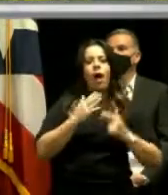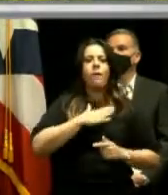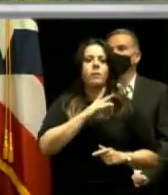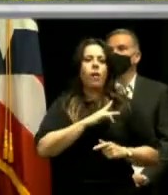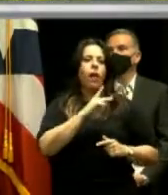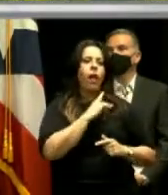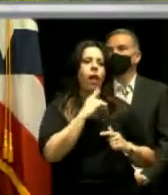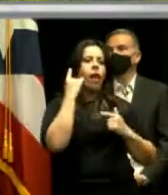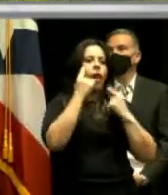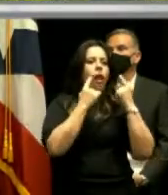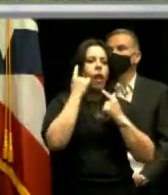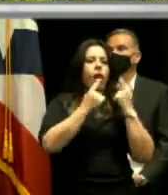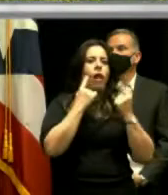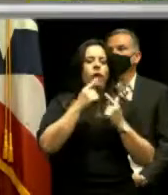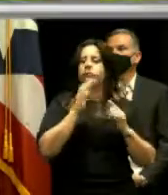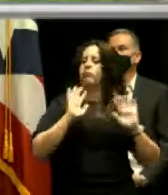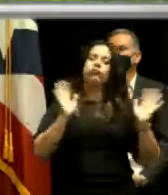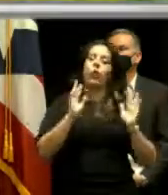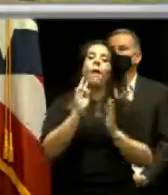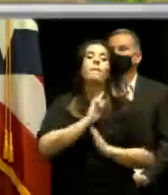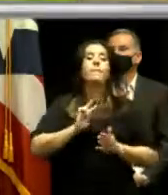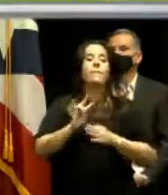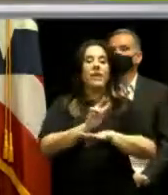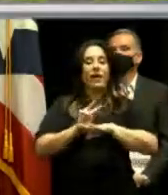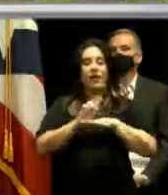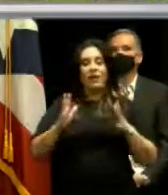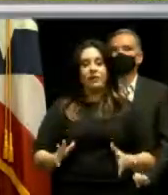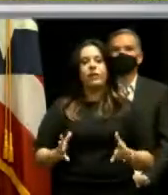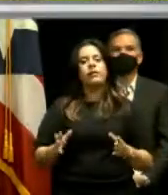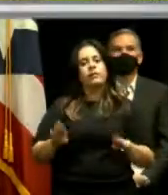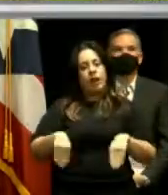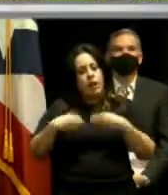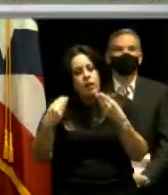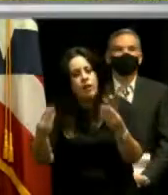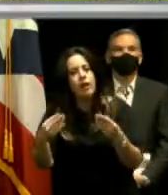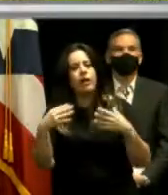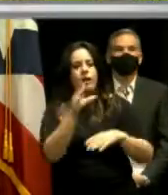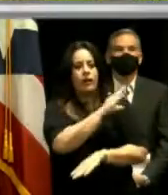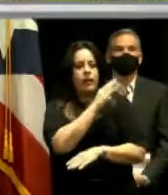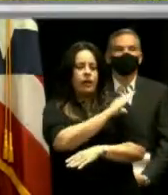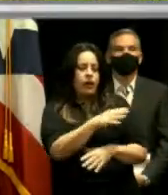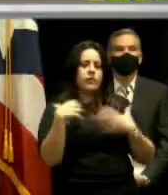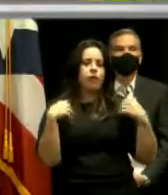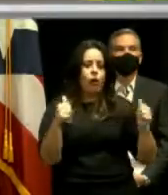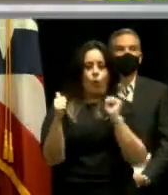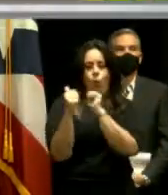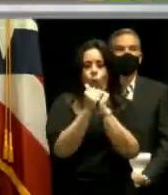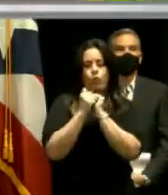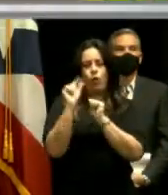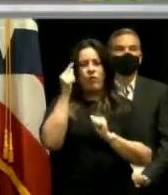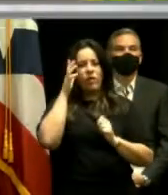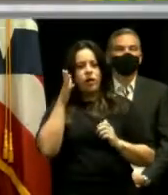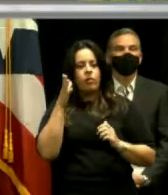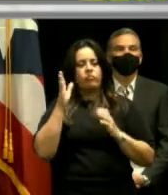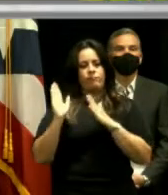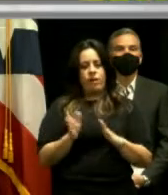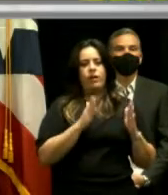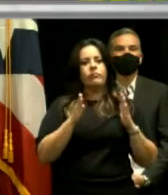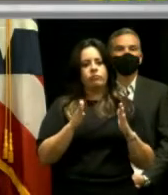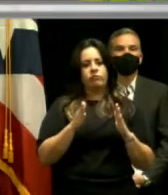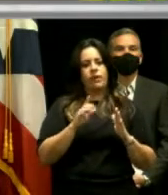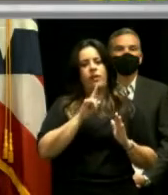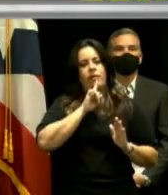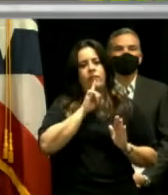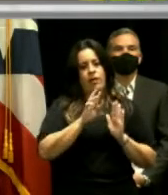construcción, sino que los viequenses reciban una estructura de una clínica de salud en un trabajo en conjunto con el gobierno de Puerto Rico, y ciertamente